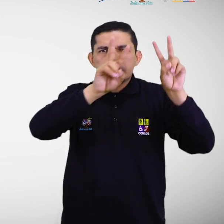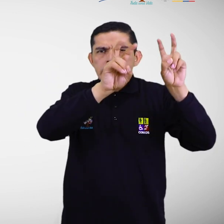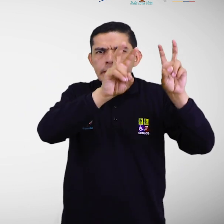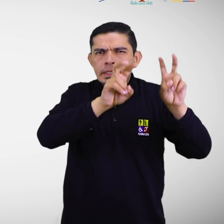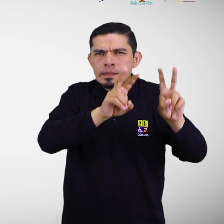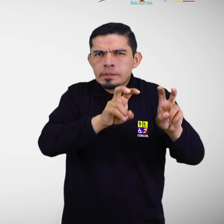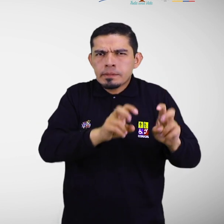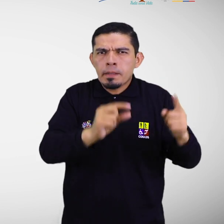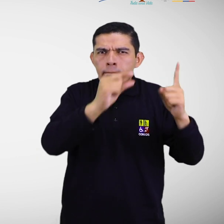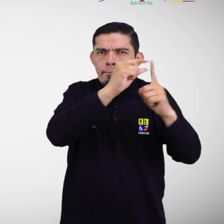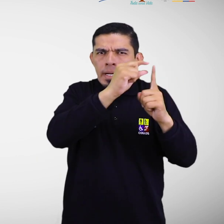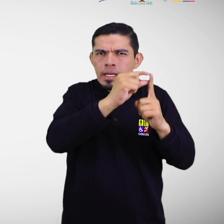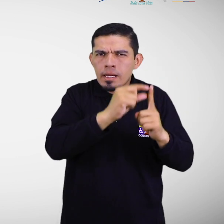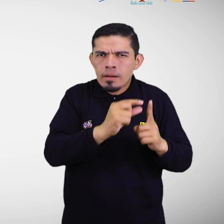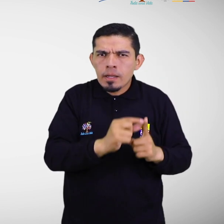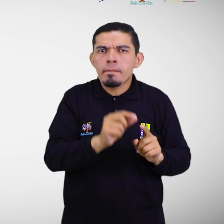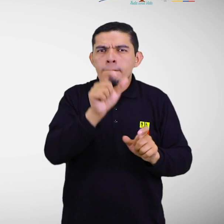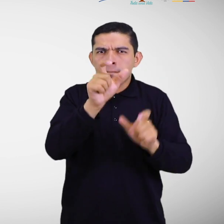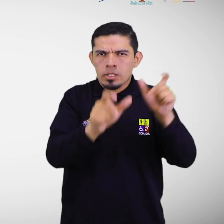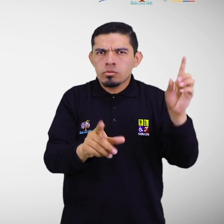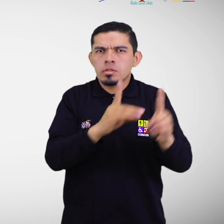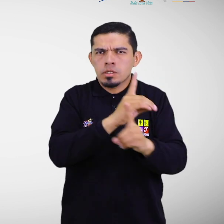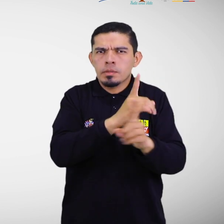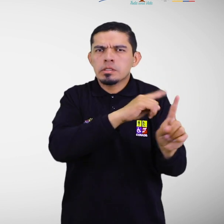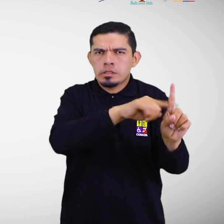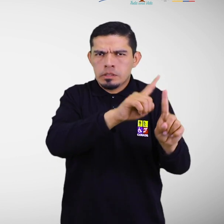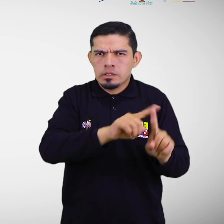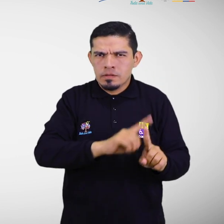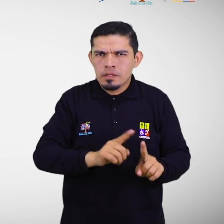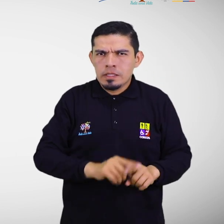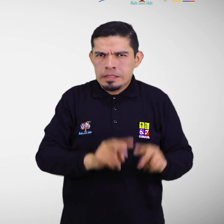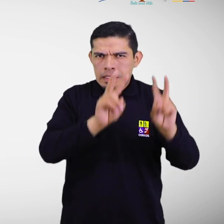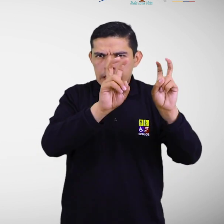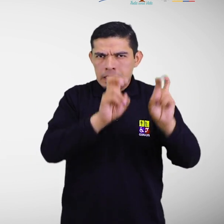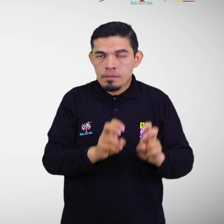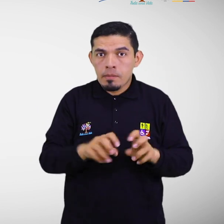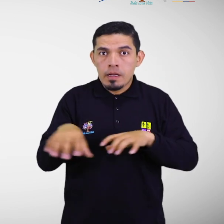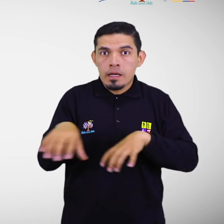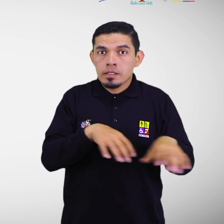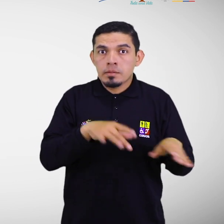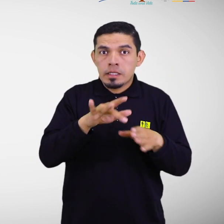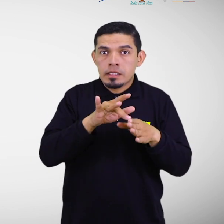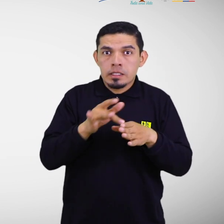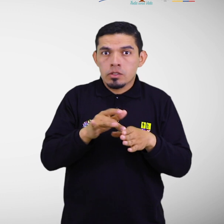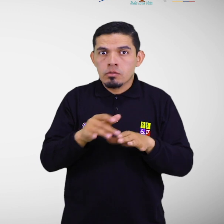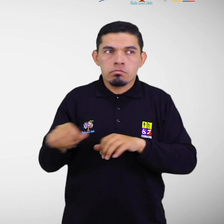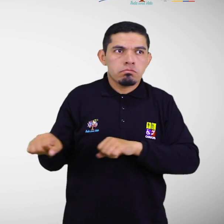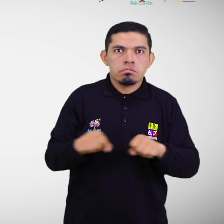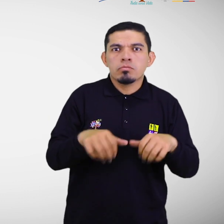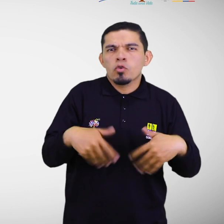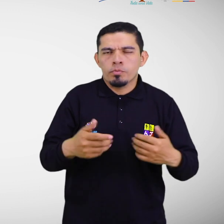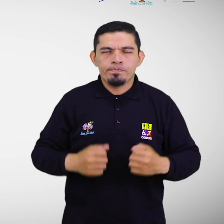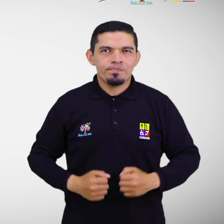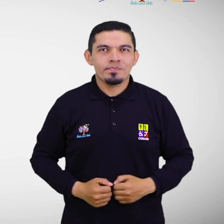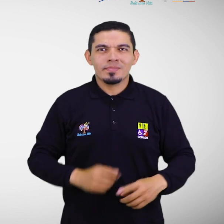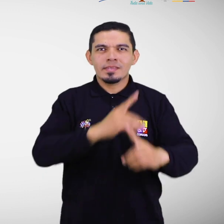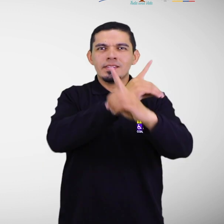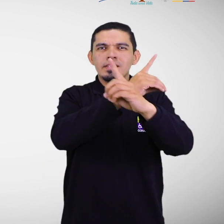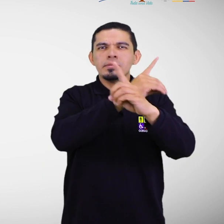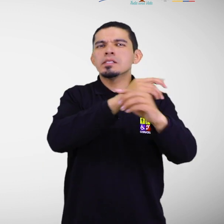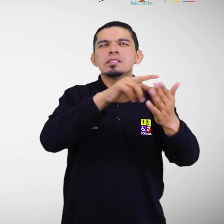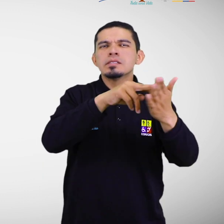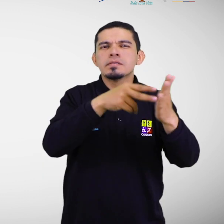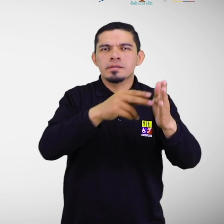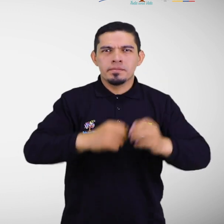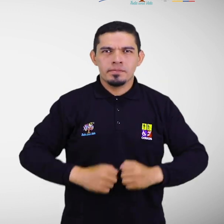atención de las personas con discapacidad en los procesos de gestión de riesgos de desastres. Discapacidad. La